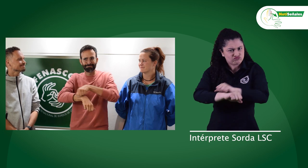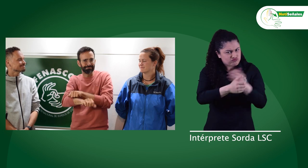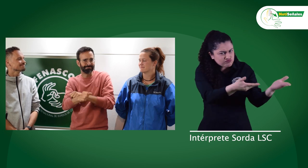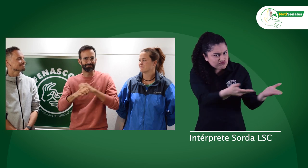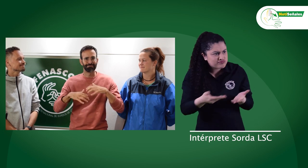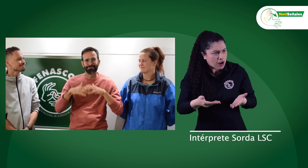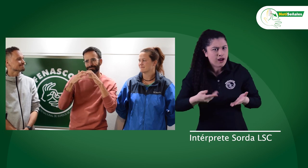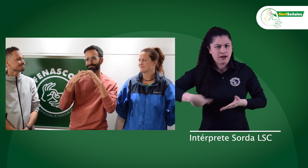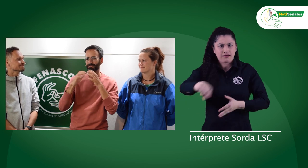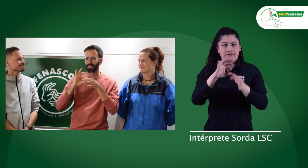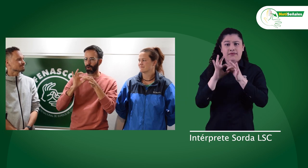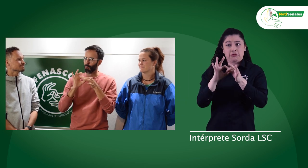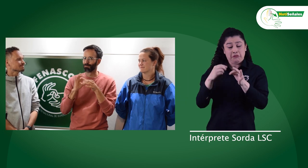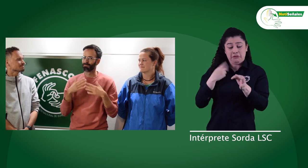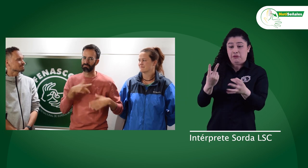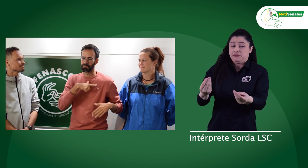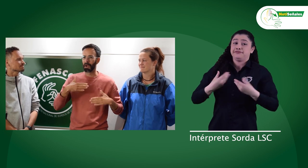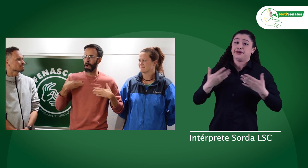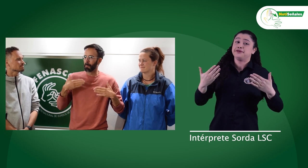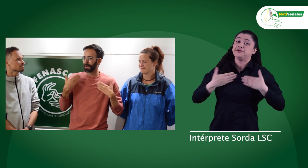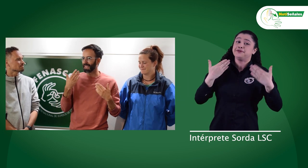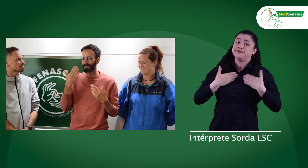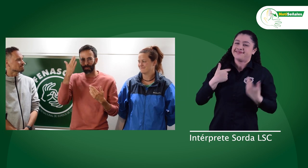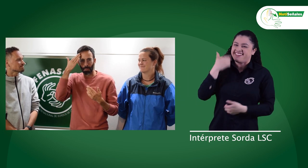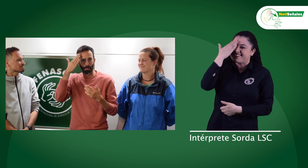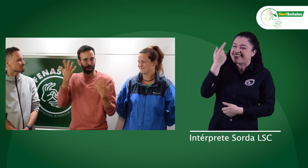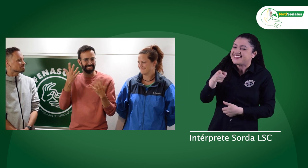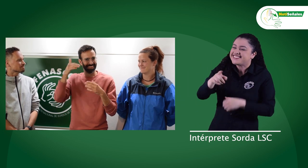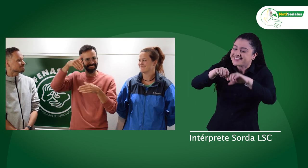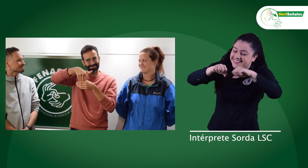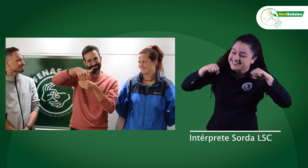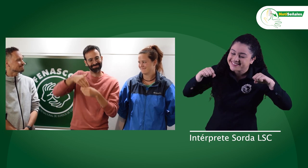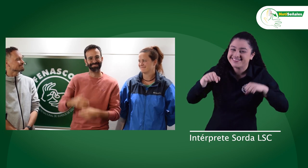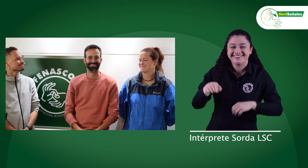y diligente que fue con nosotros a la hora de enseñarnos las instalaciones.